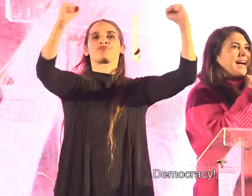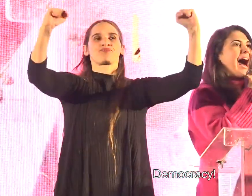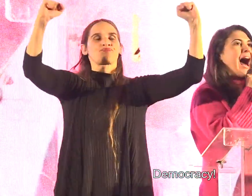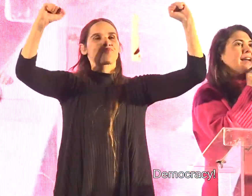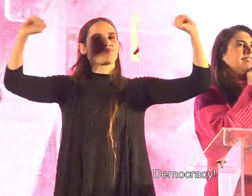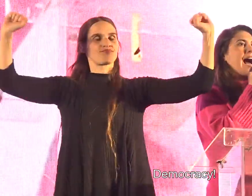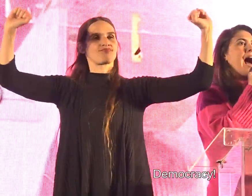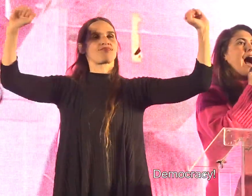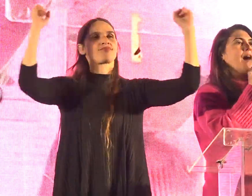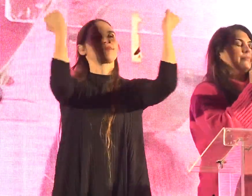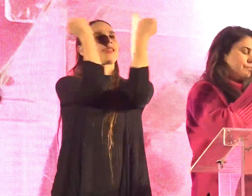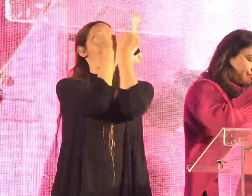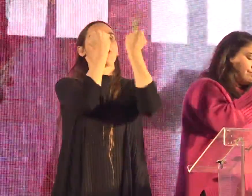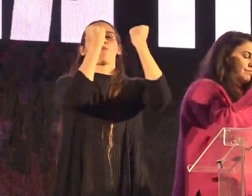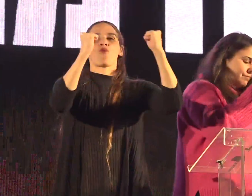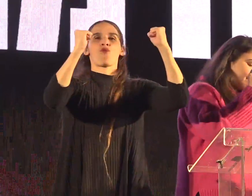דמוקרטיה!